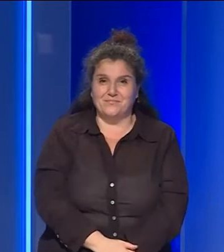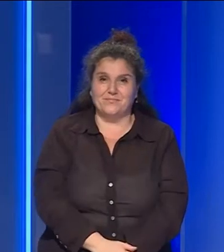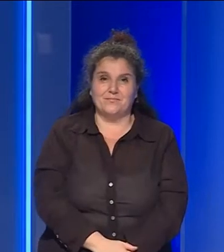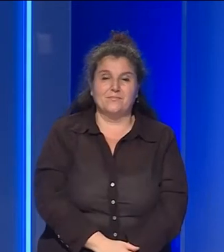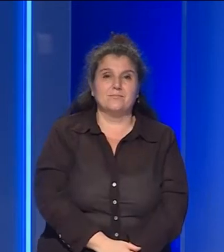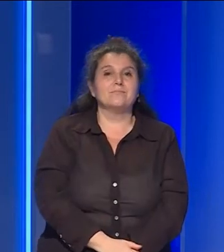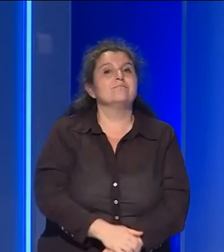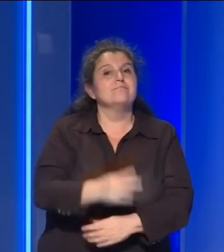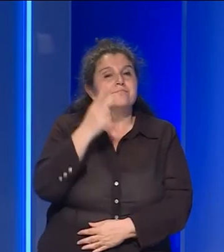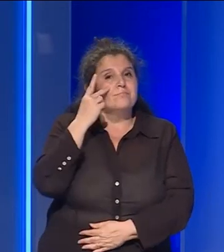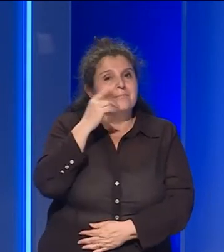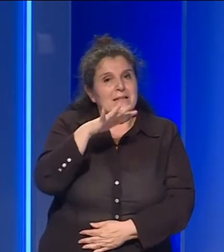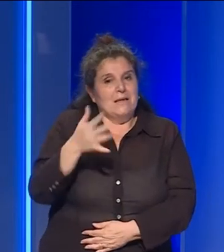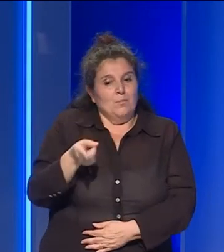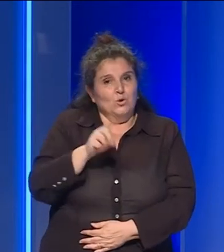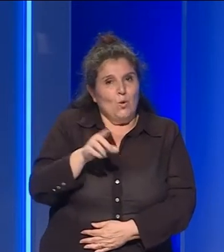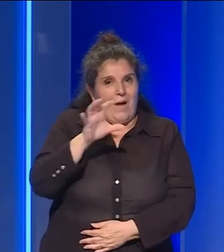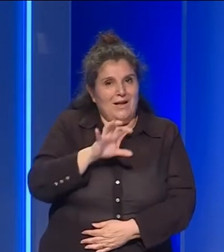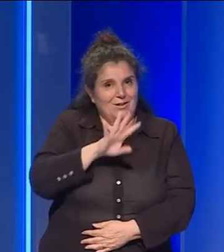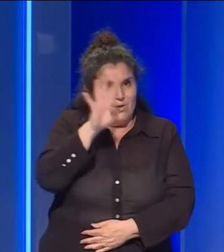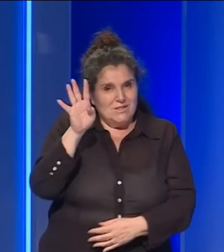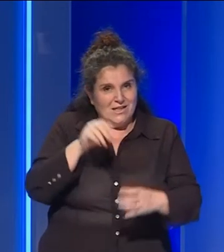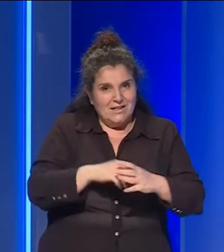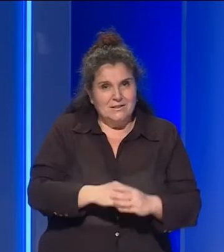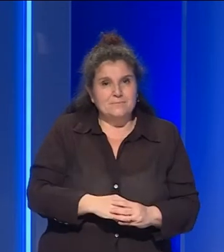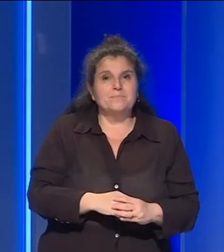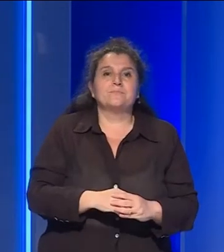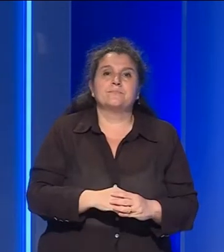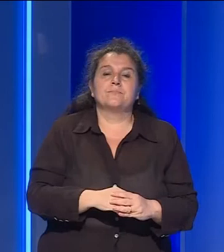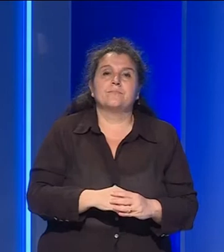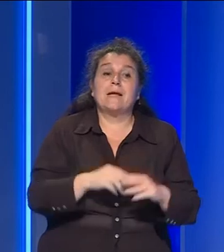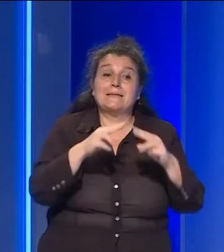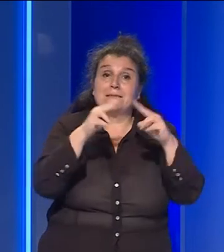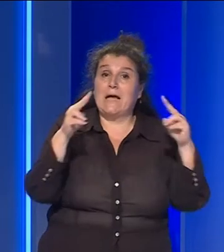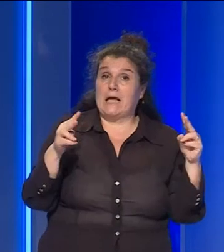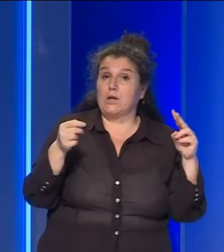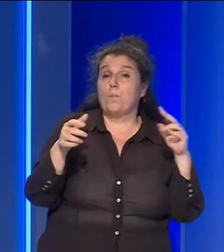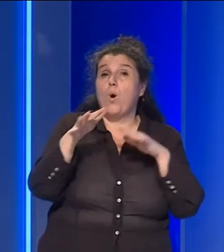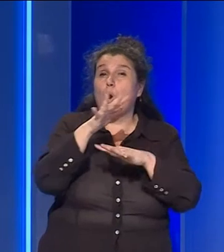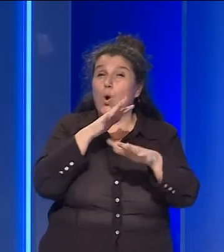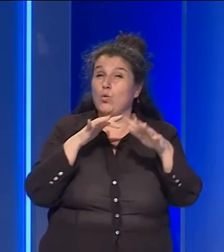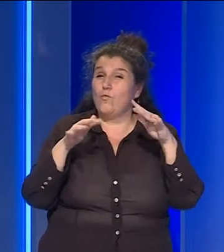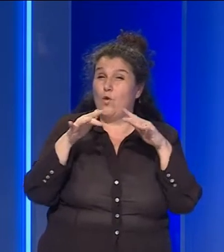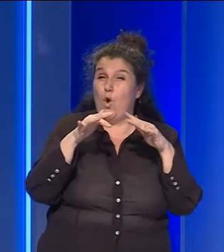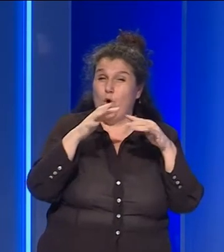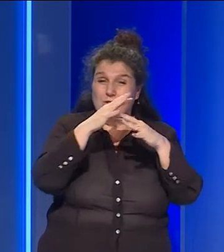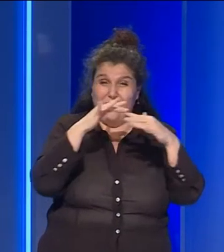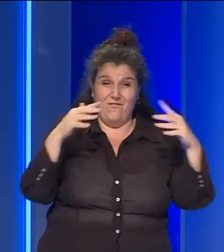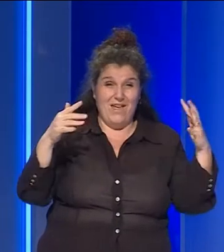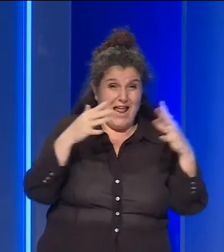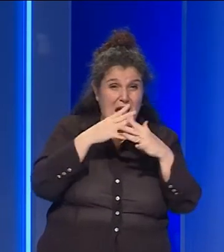E ora le previsioni del tempo per domani in Toscana. Sereno, poco nuvoloso per transito di velature.